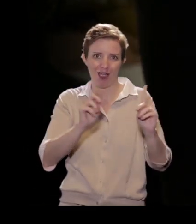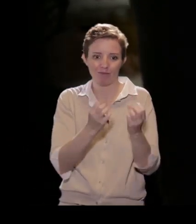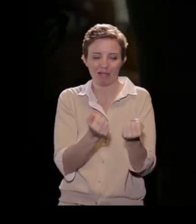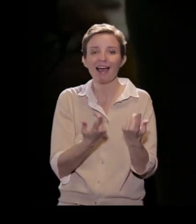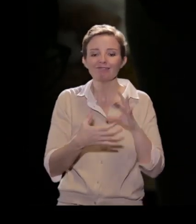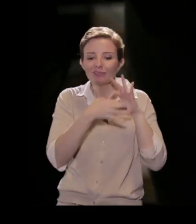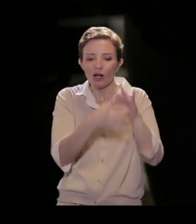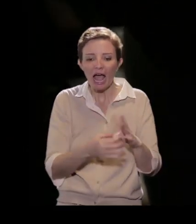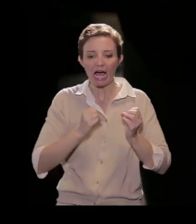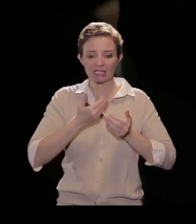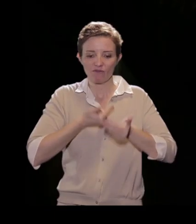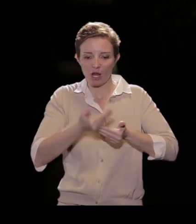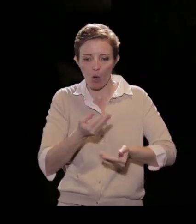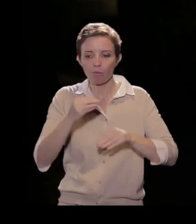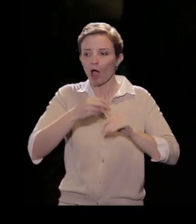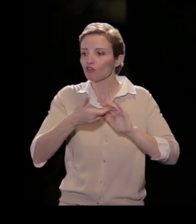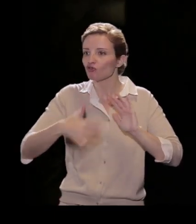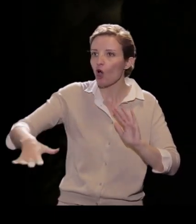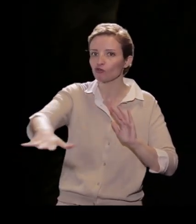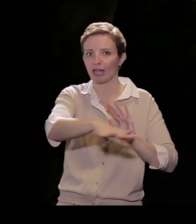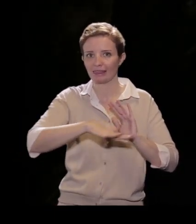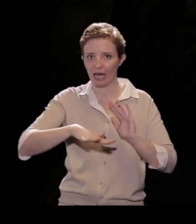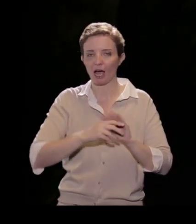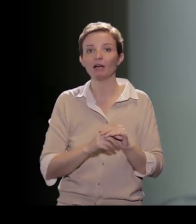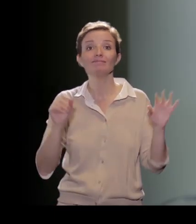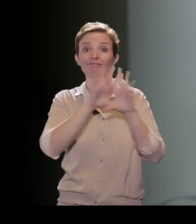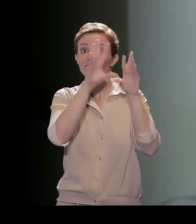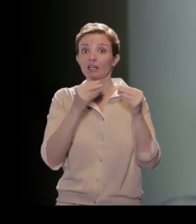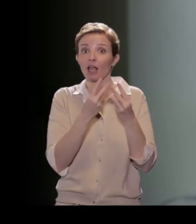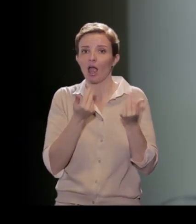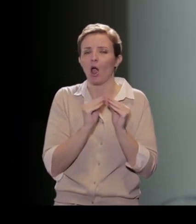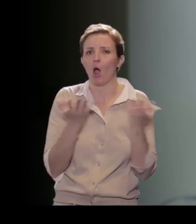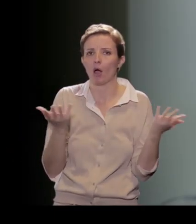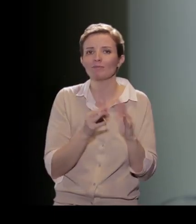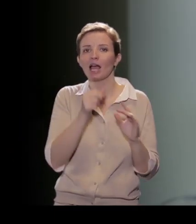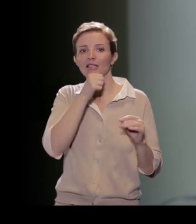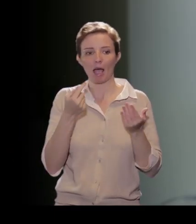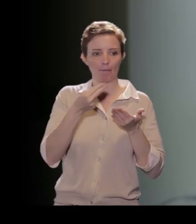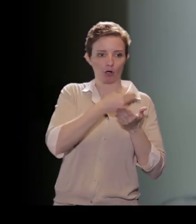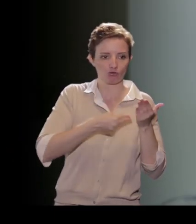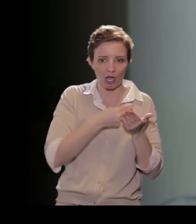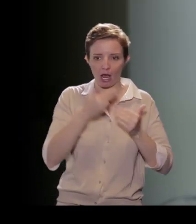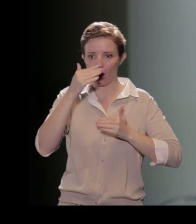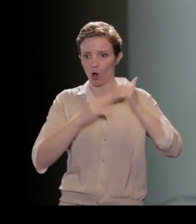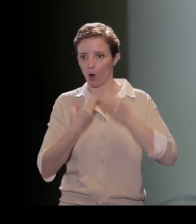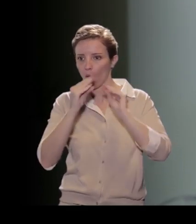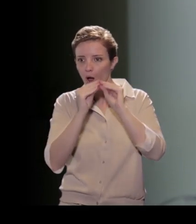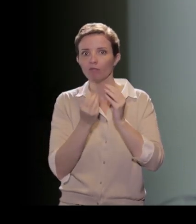alla società. Tutto questo si fa progettando, costruendo, realizzando, forse ancora prima ideando